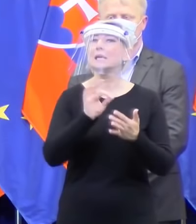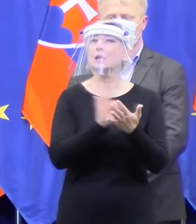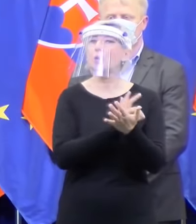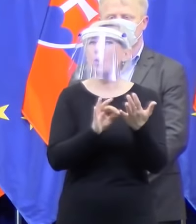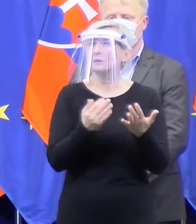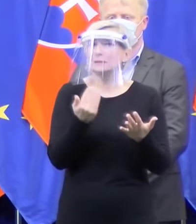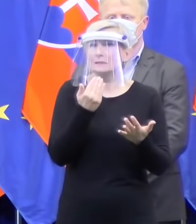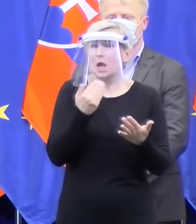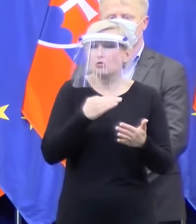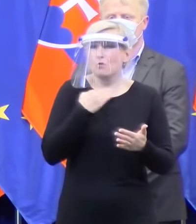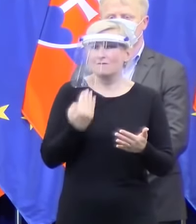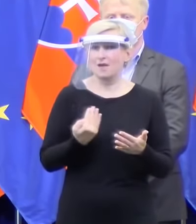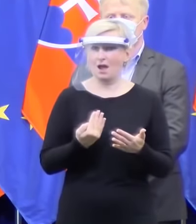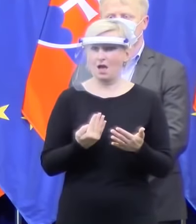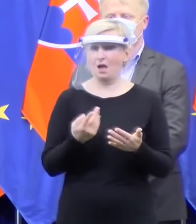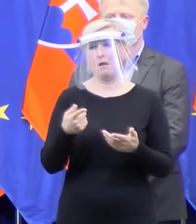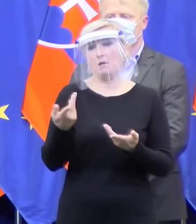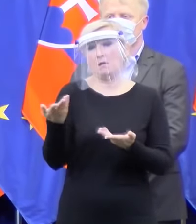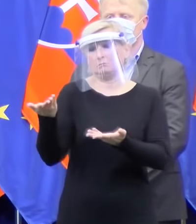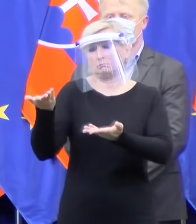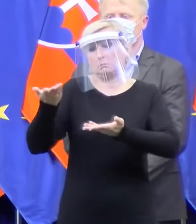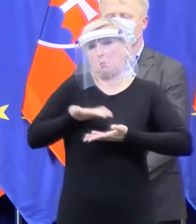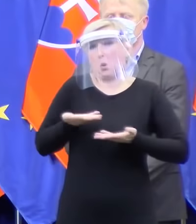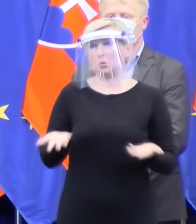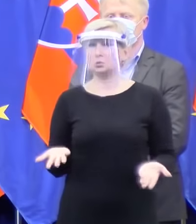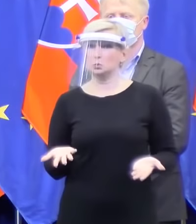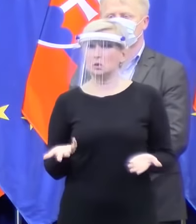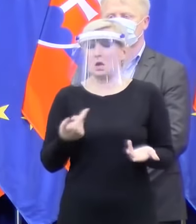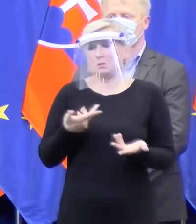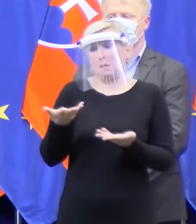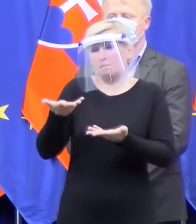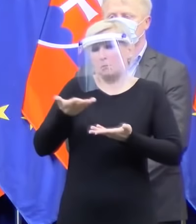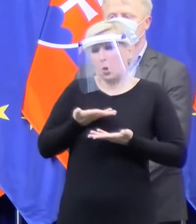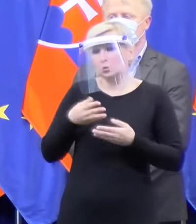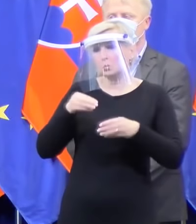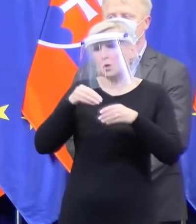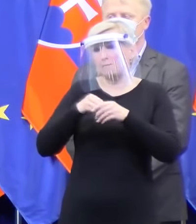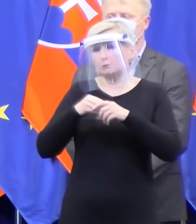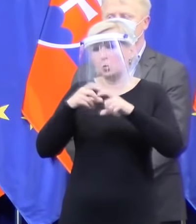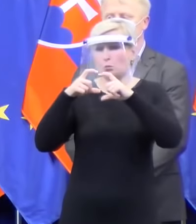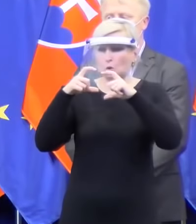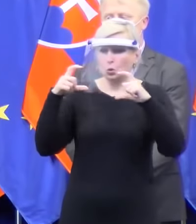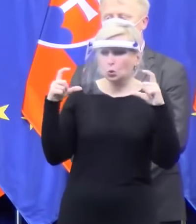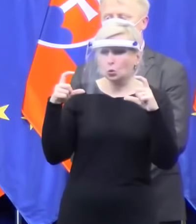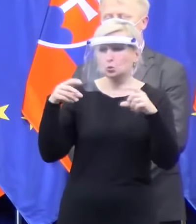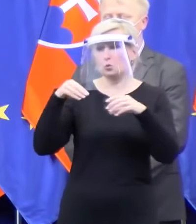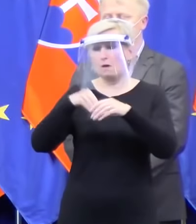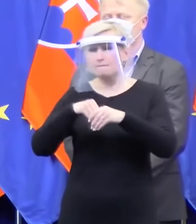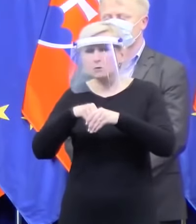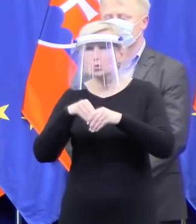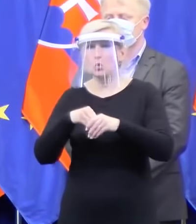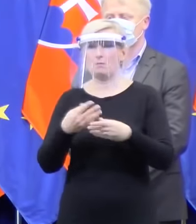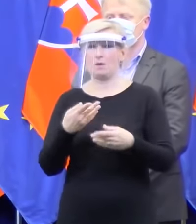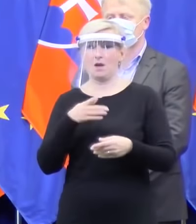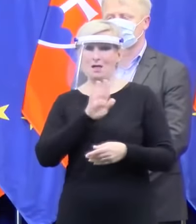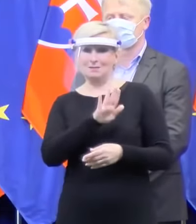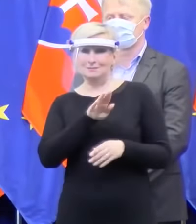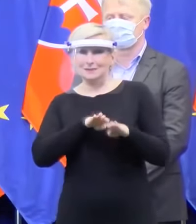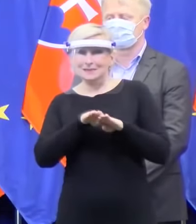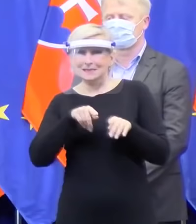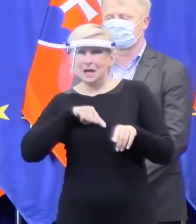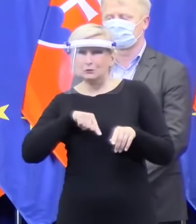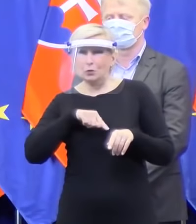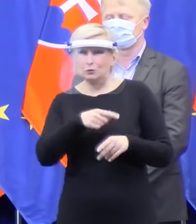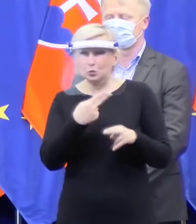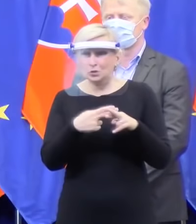dobre, ale vy ste ministerstvo vnútra. No ale prišla taká ponuka. A boli tam aj tie rúška, boli tam aj tie respirátory nejaké.